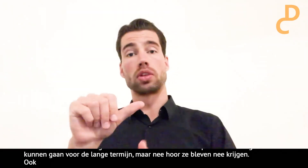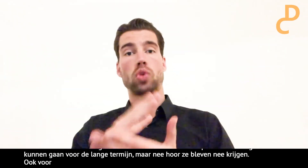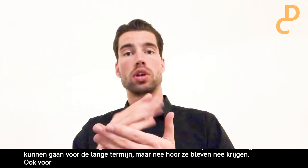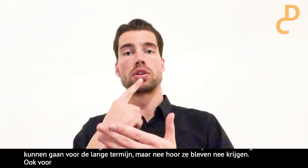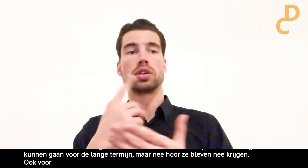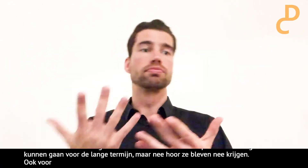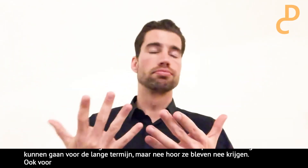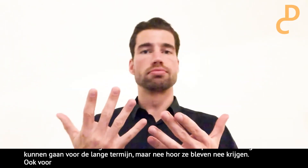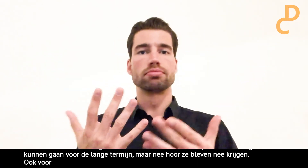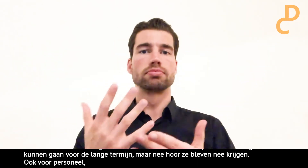Geen idee.